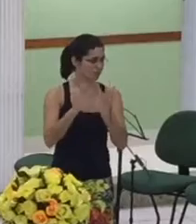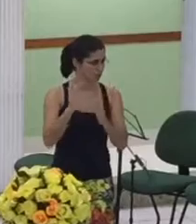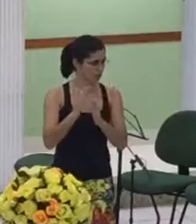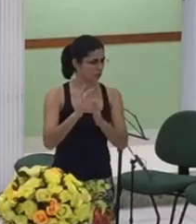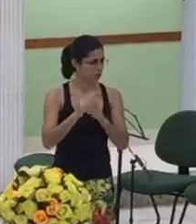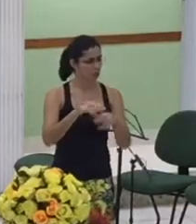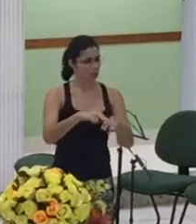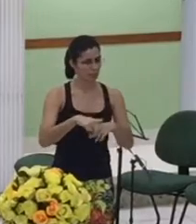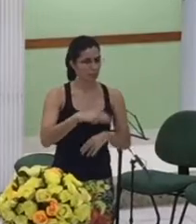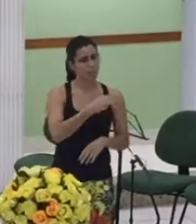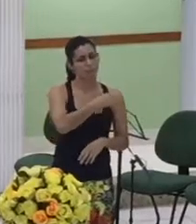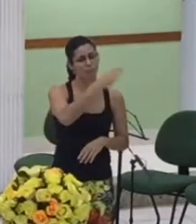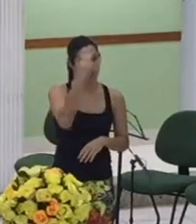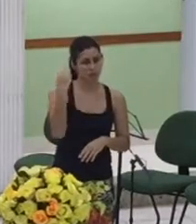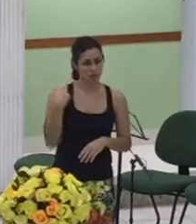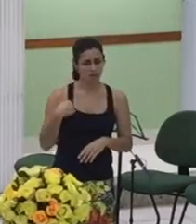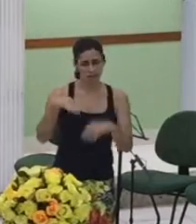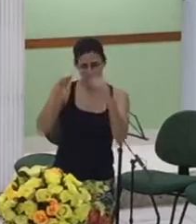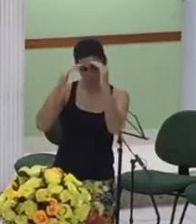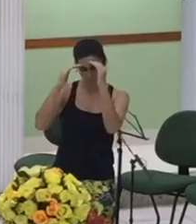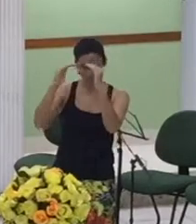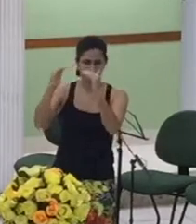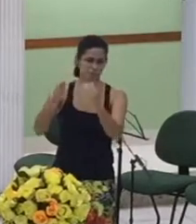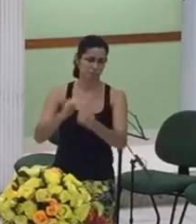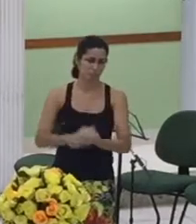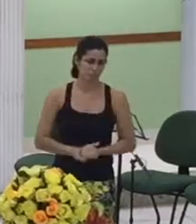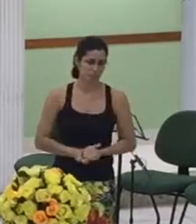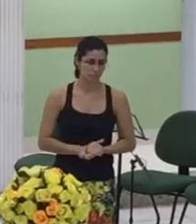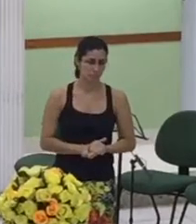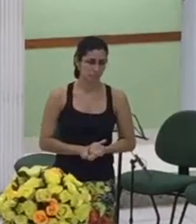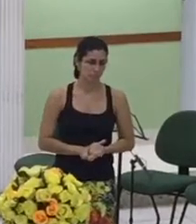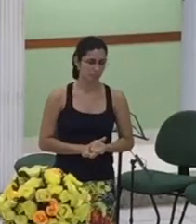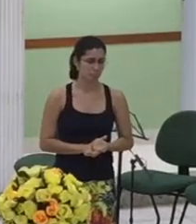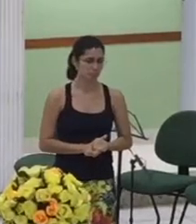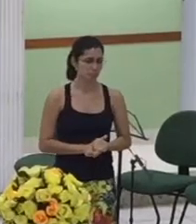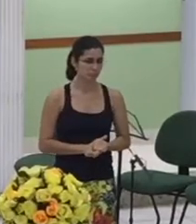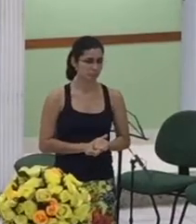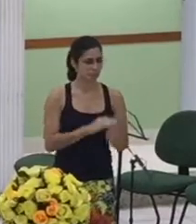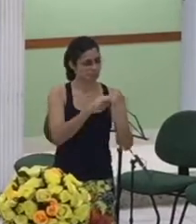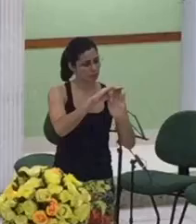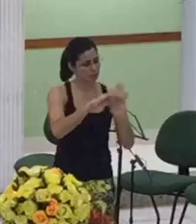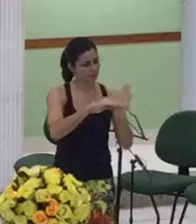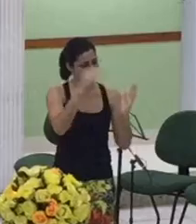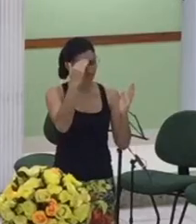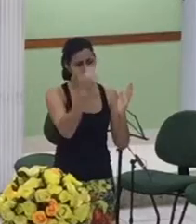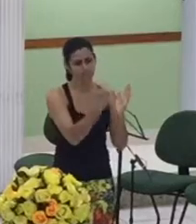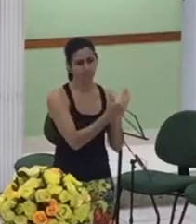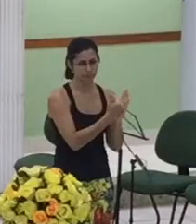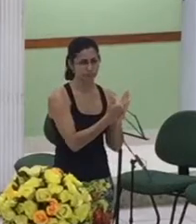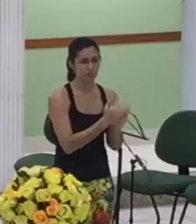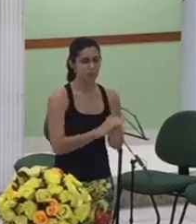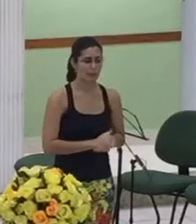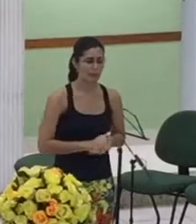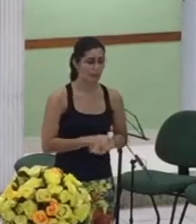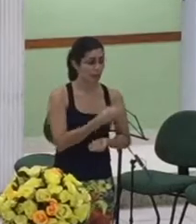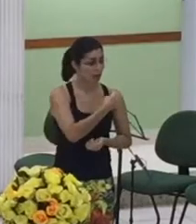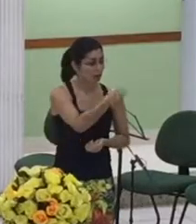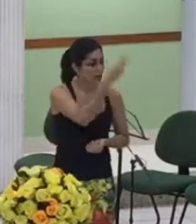porque ela assume o risco que segue o plano do Senhor Maria então nos ensina sobre a